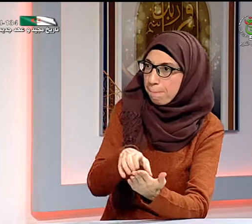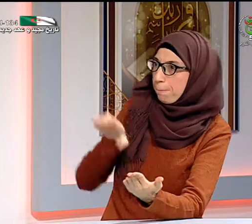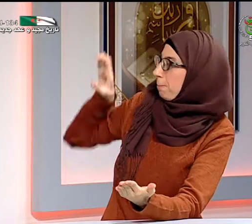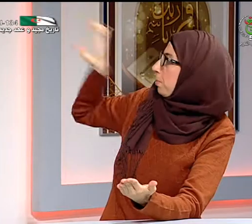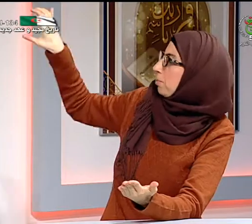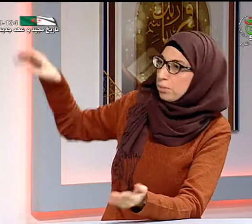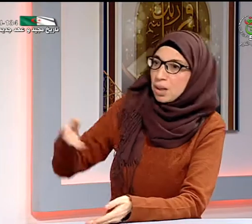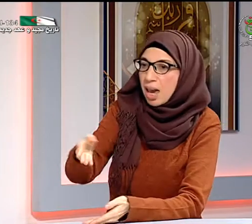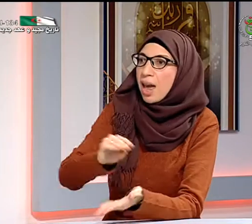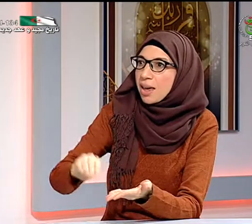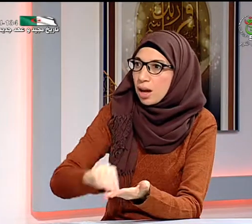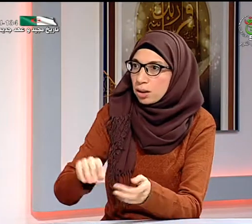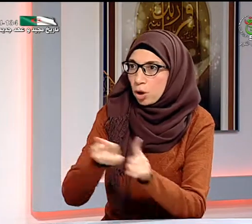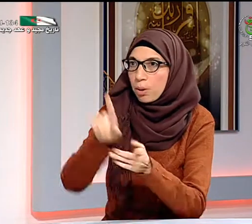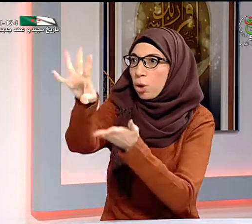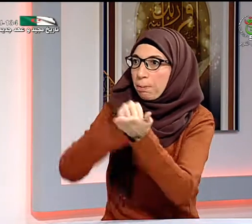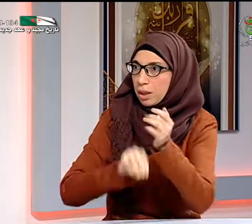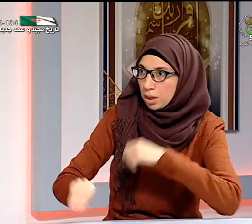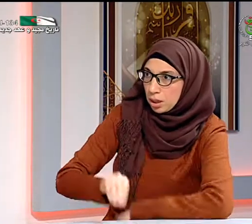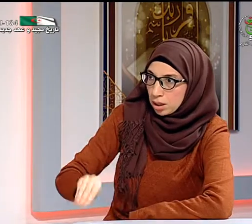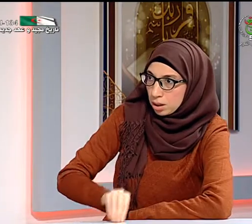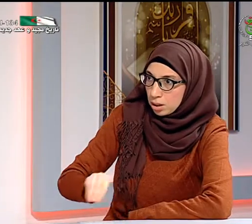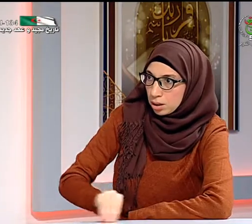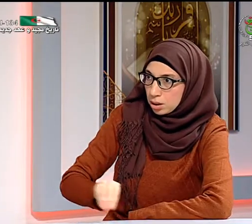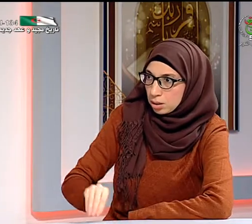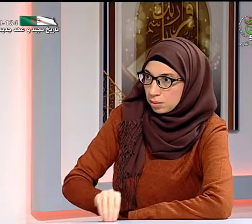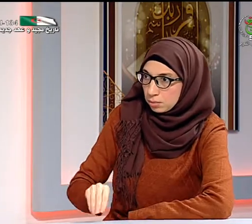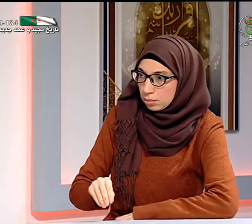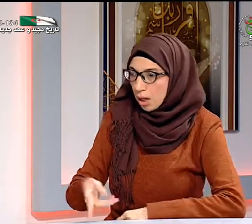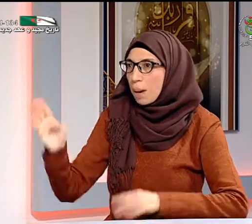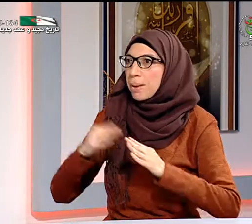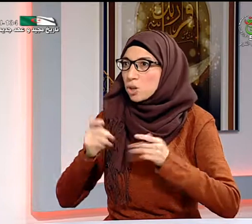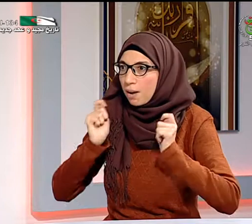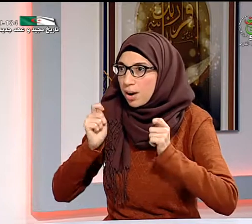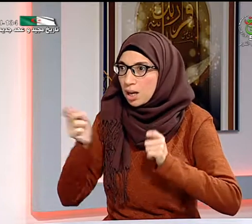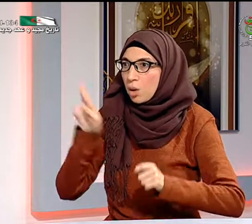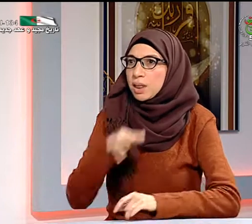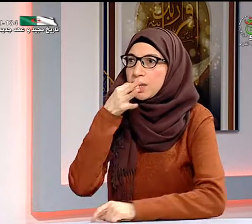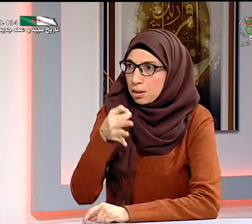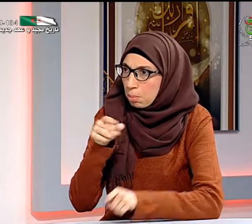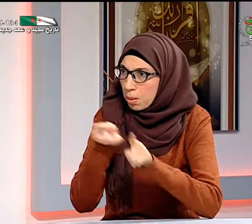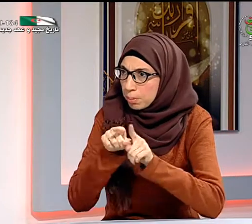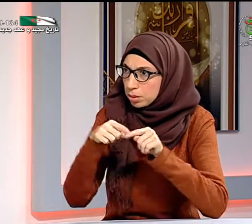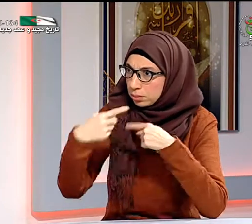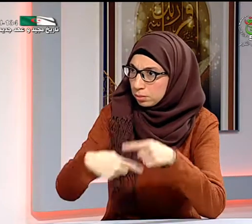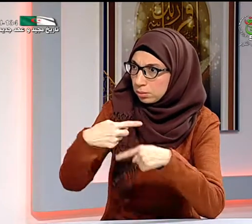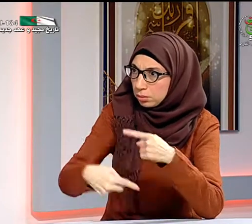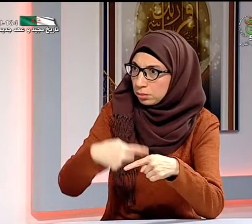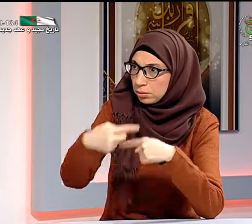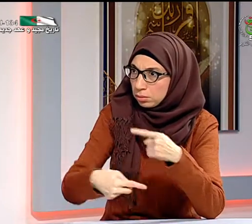كتب يعني أخذوا ما يوجد في الكتاب ويضعوه في الصبورة ويطلبوا مننا أن نكتب ويطلبوا مننا أن نحفظ